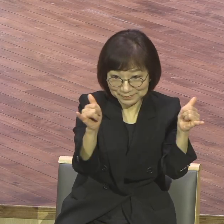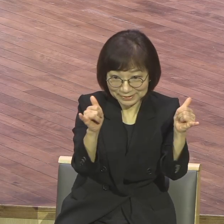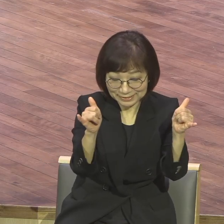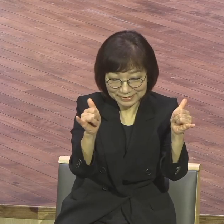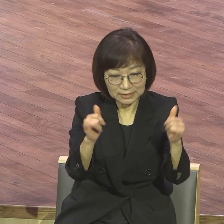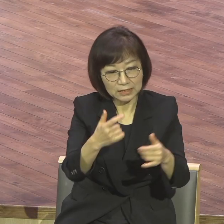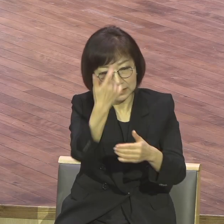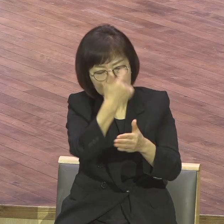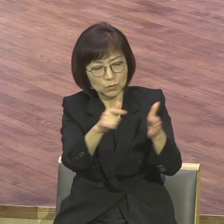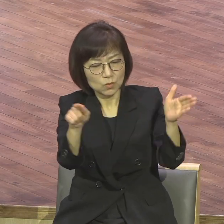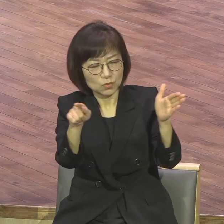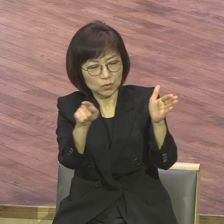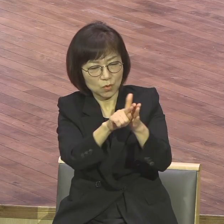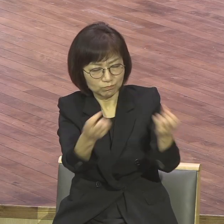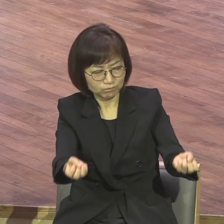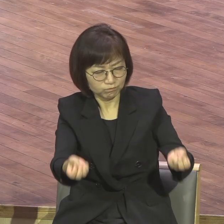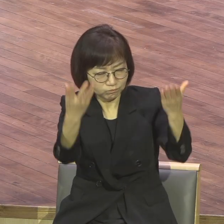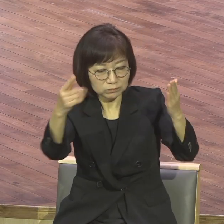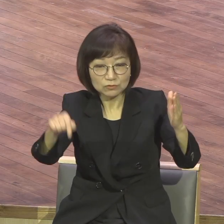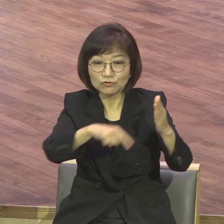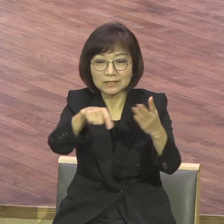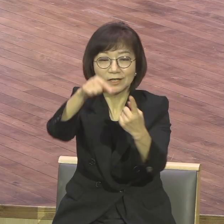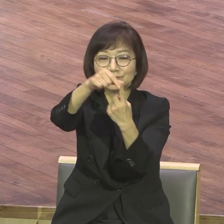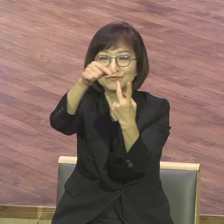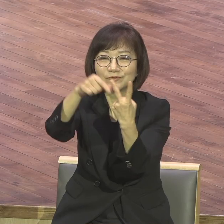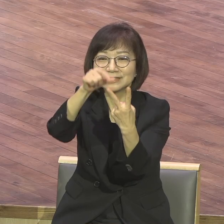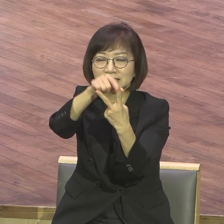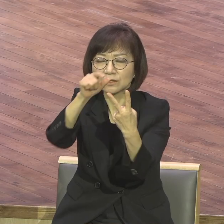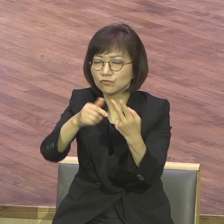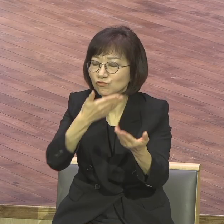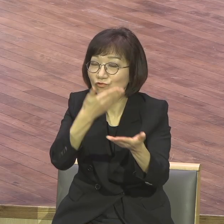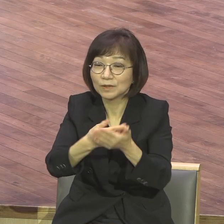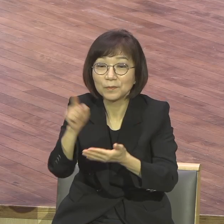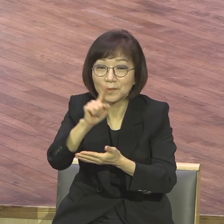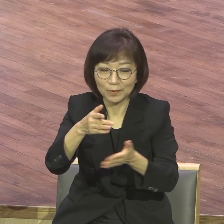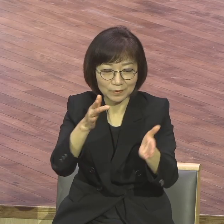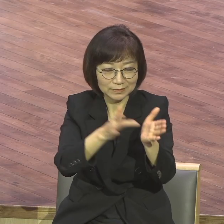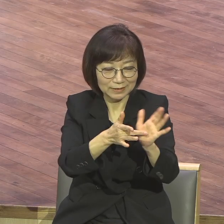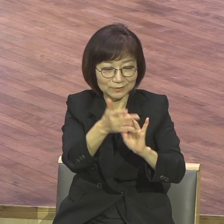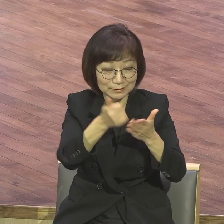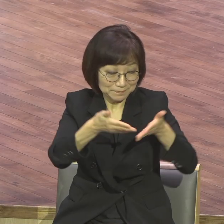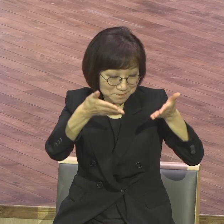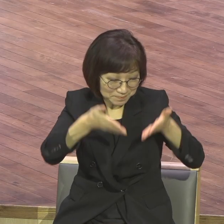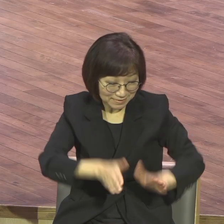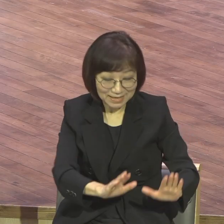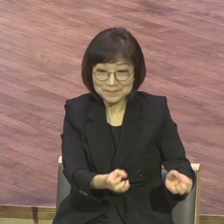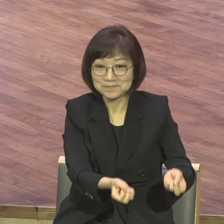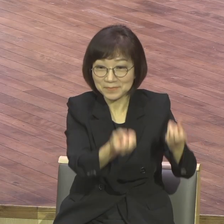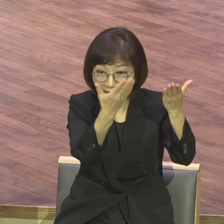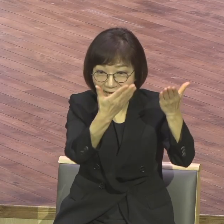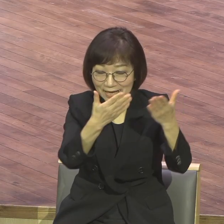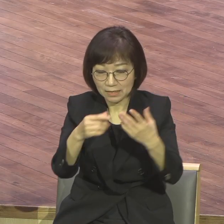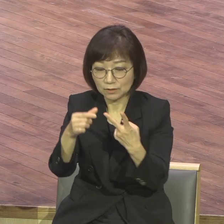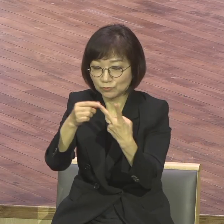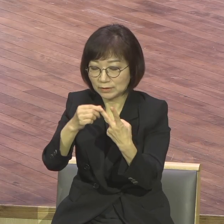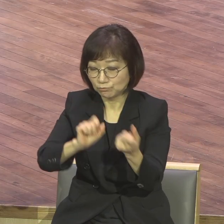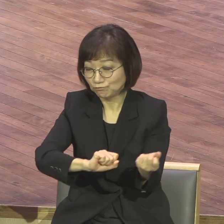성탄절 함께 양대축이라 그렇게 말할 수가 있는데 구속사